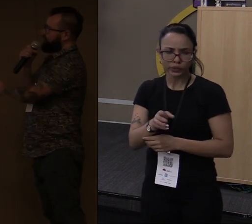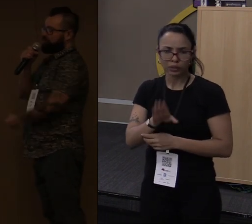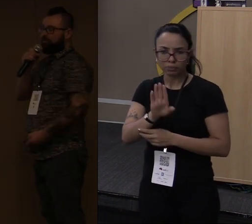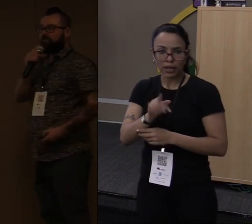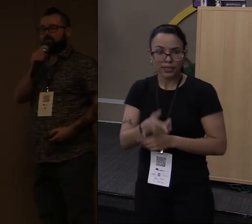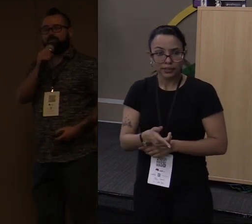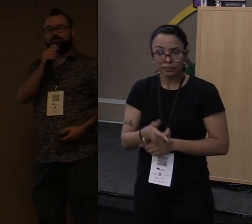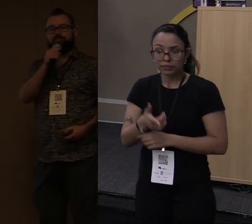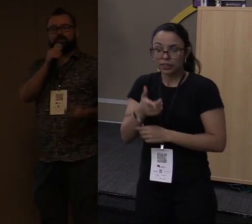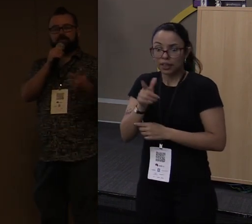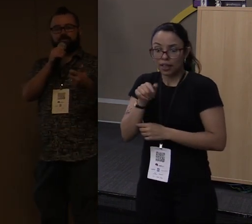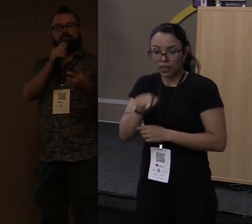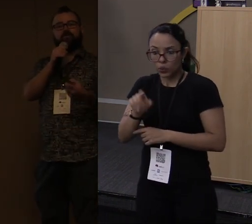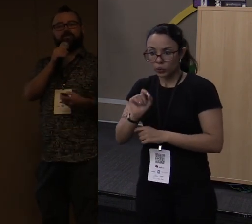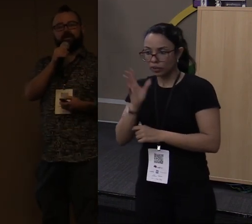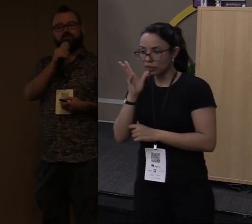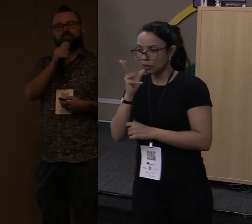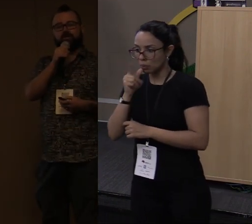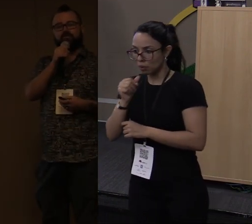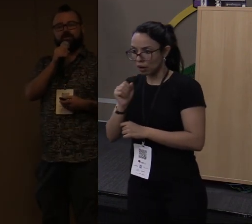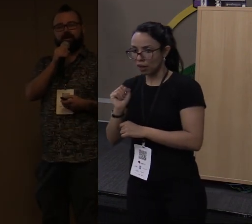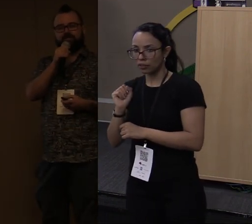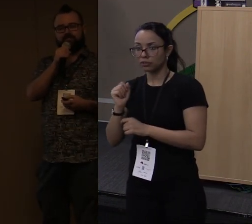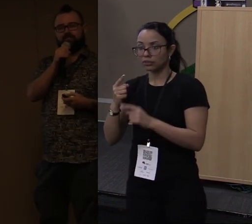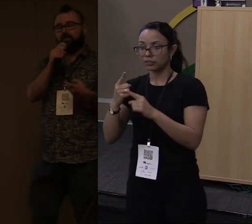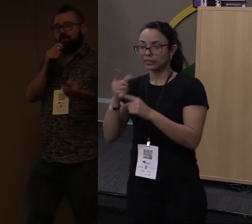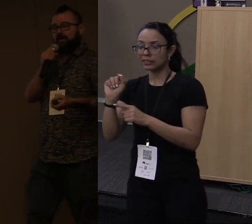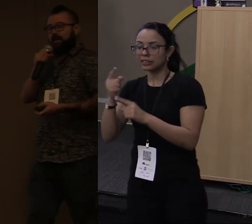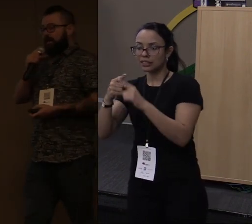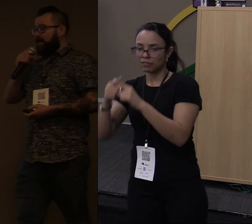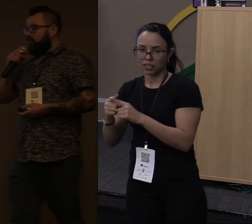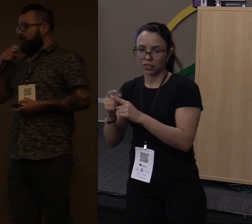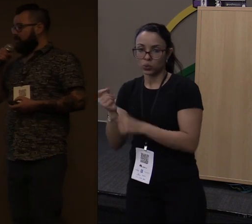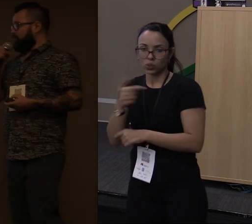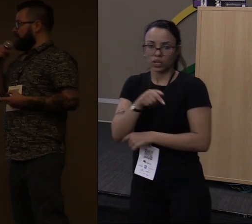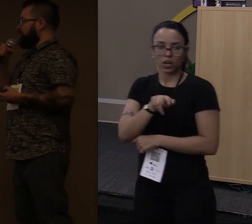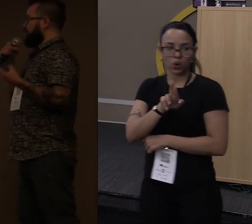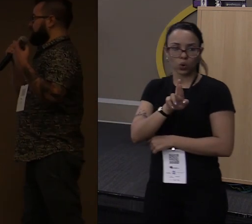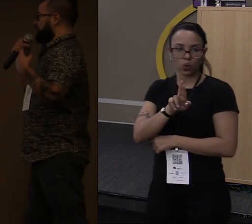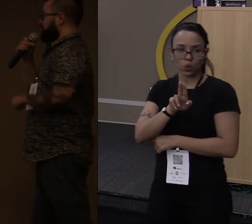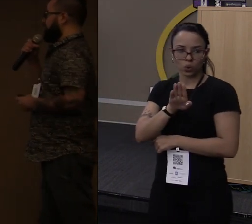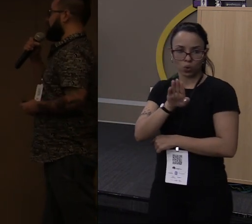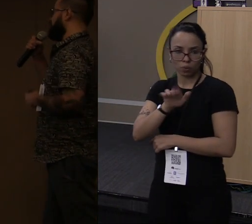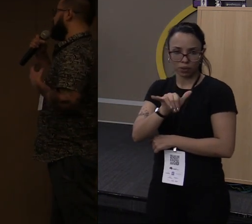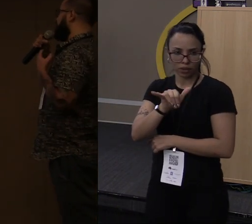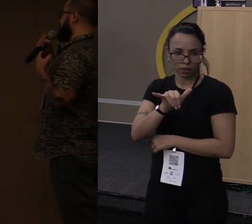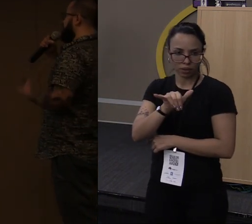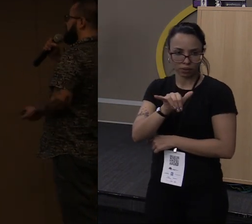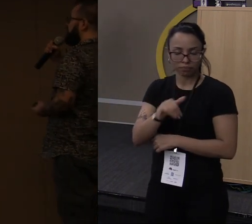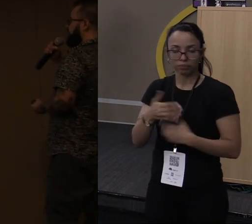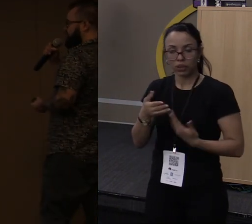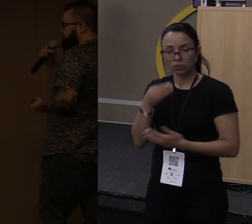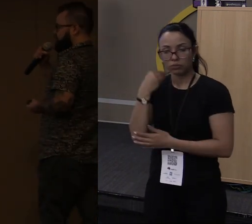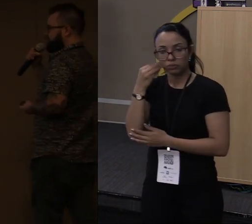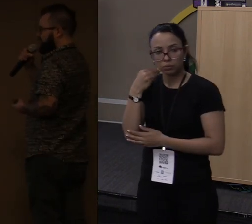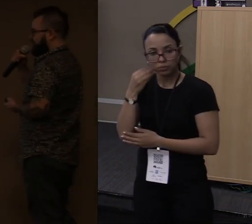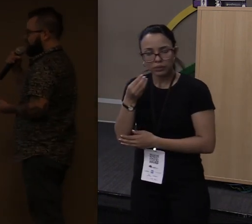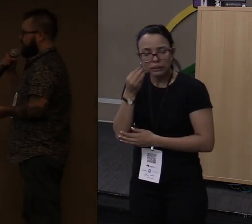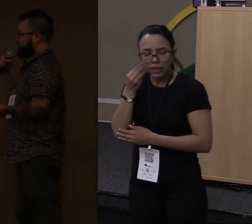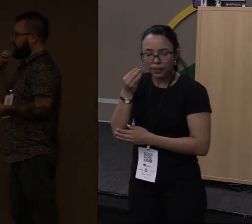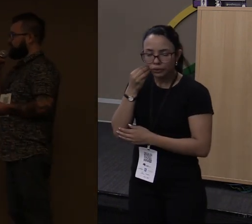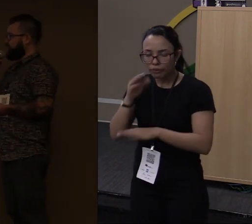vezes mais rápido do que em Ruby. Então o pessoal está adotando em massa. Aí como experimento, decidiram fazer em Rust.